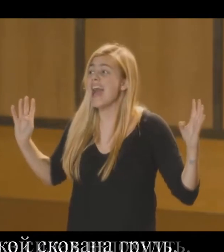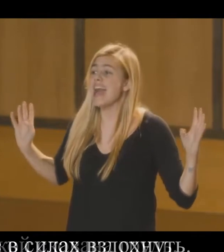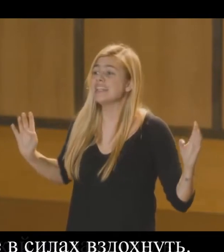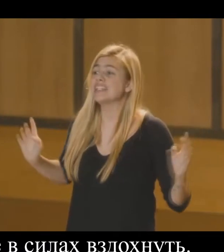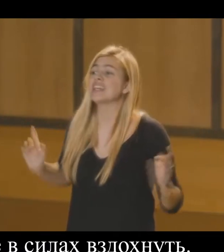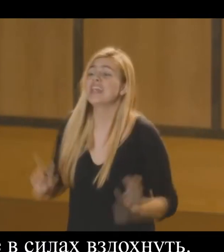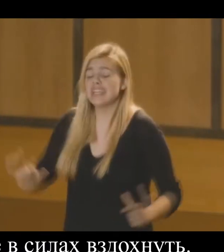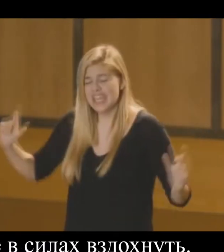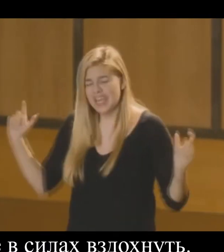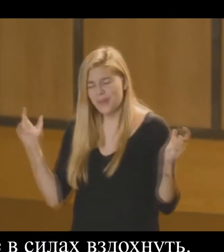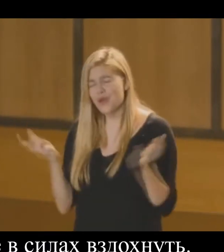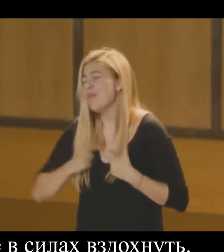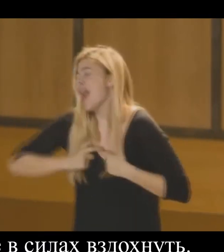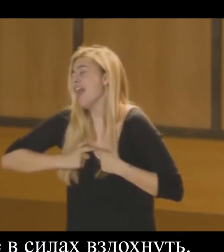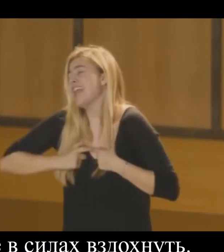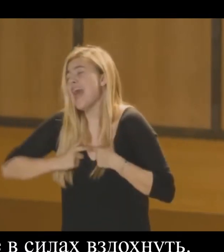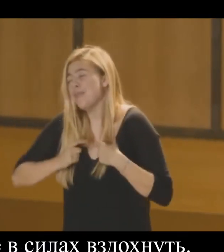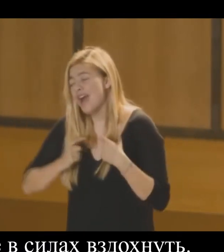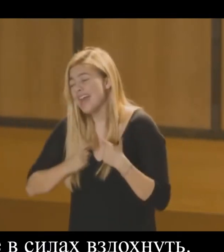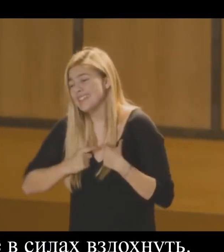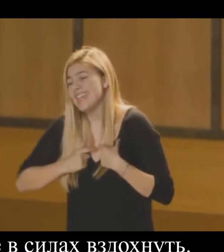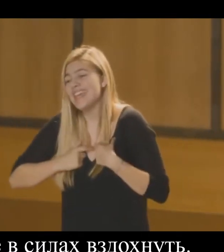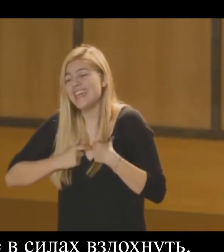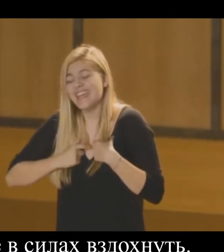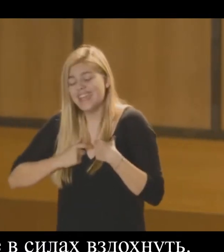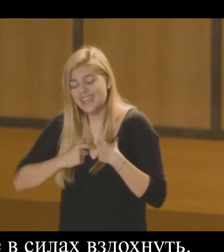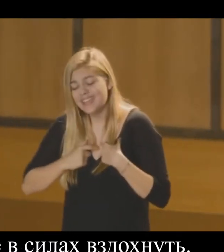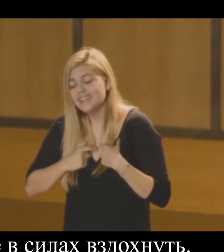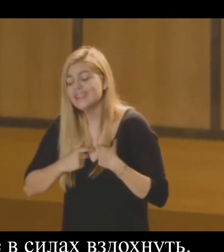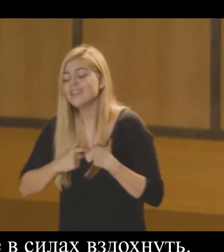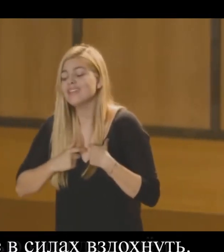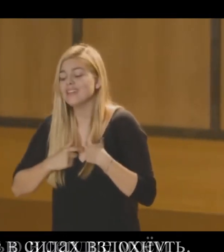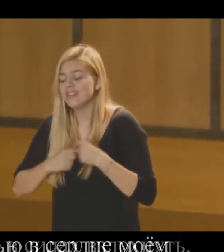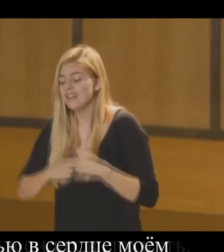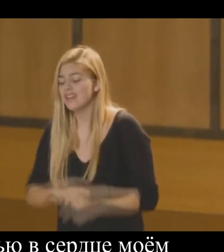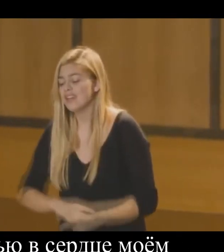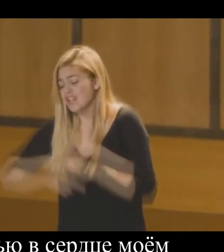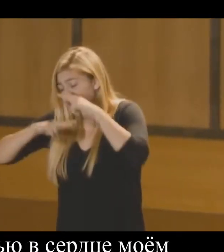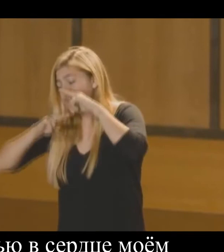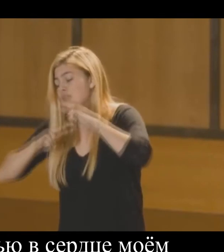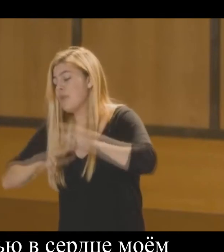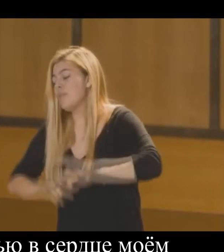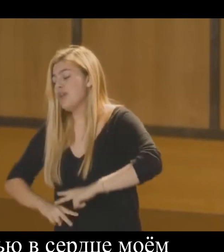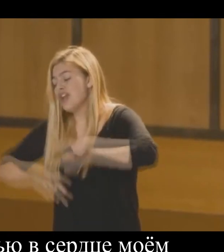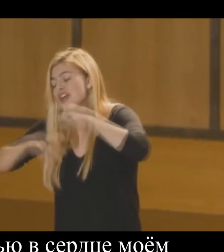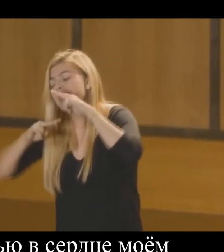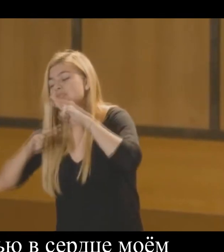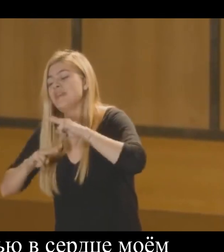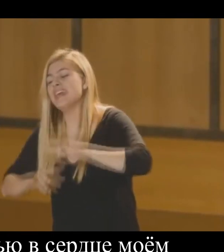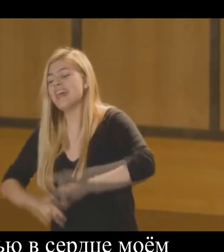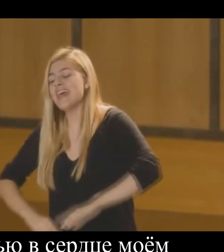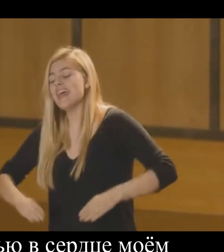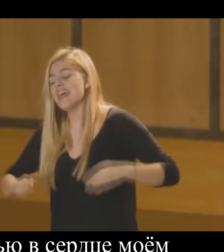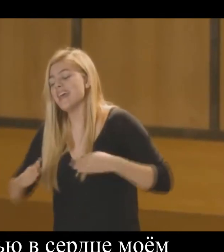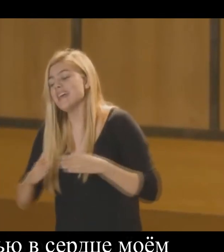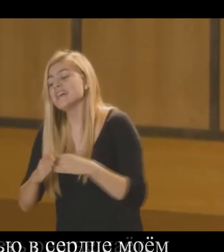Что не в силах взапнуть Болью в сердце моем